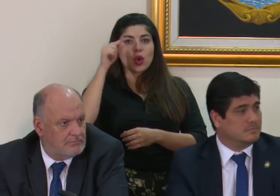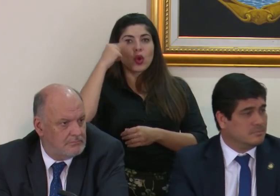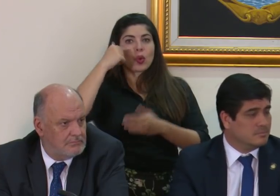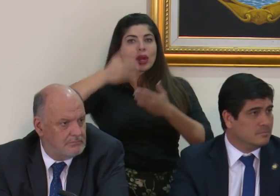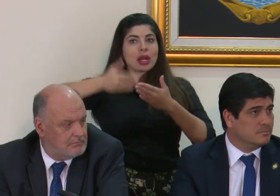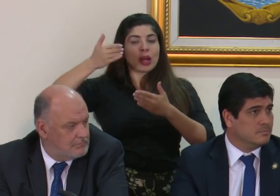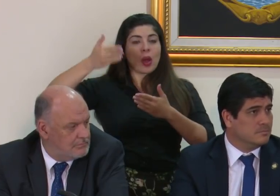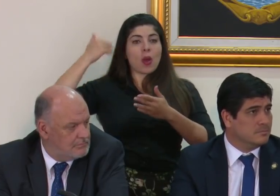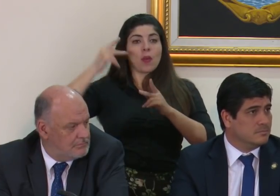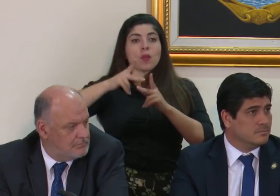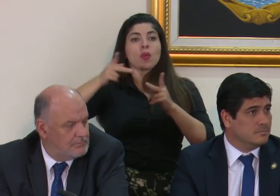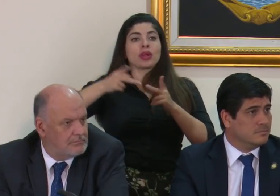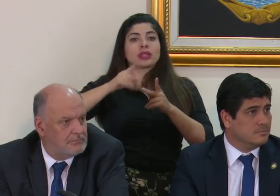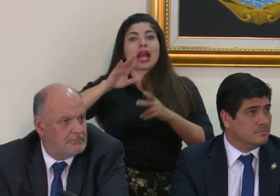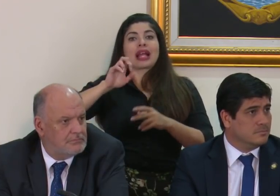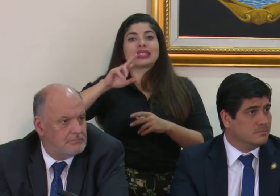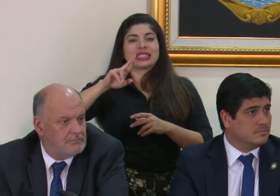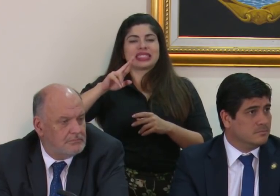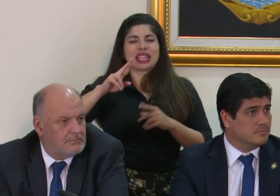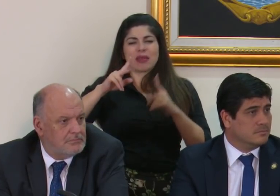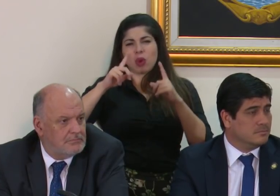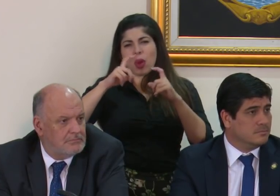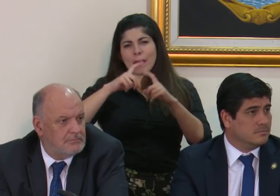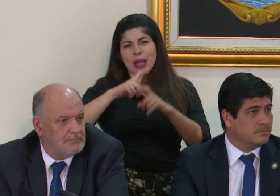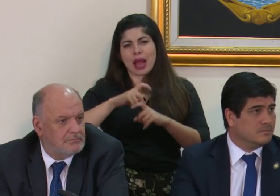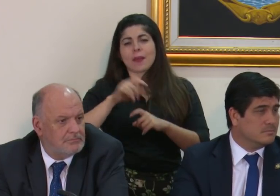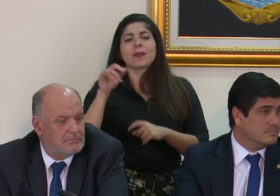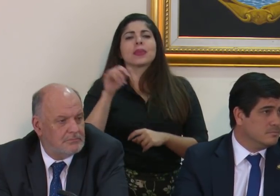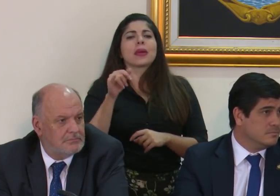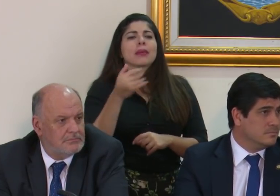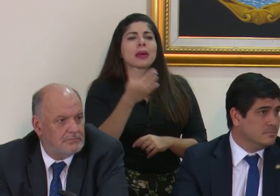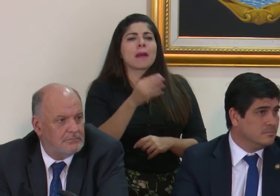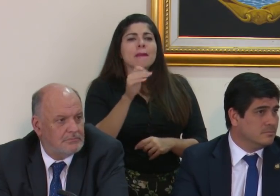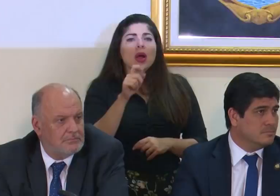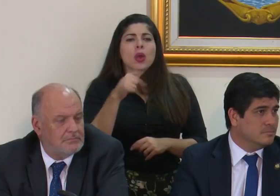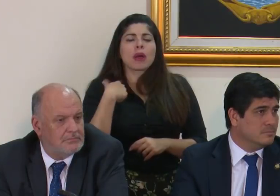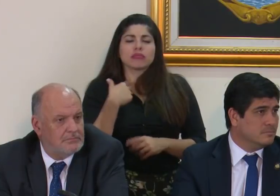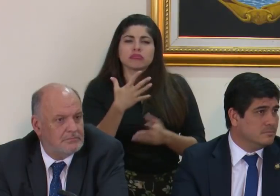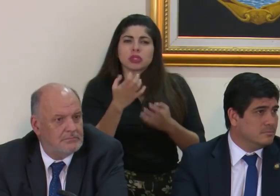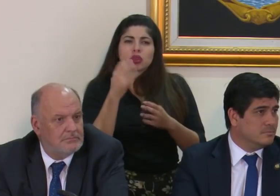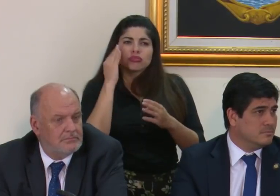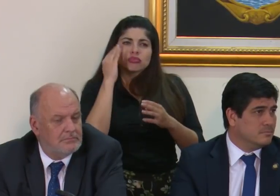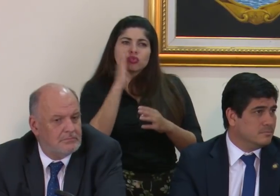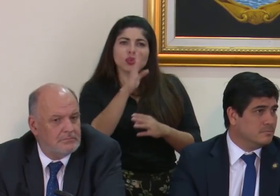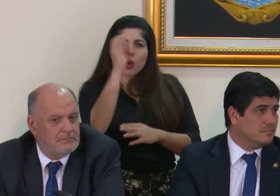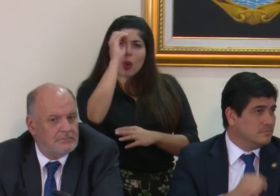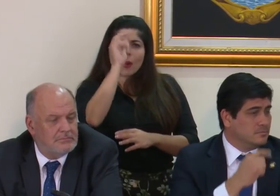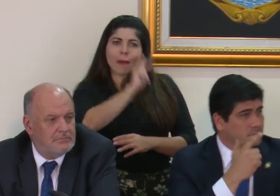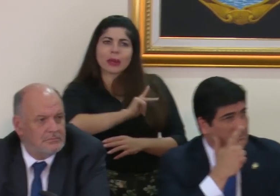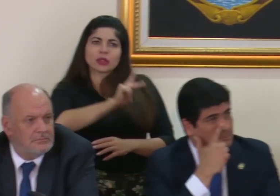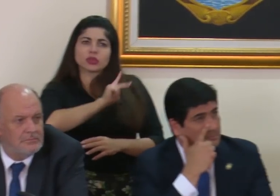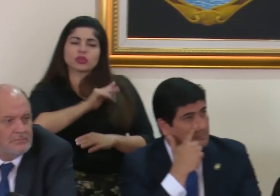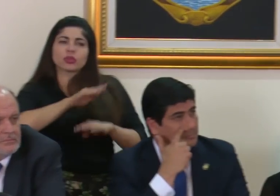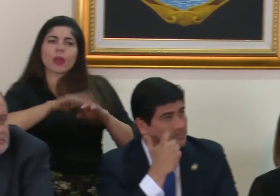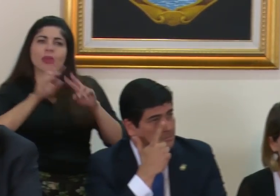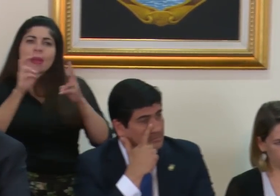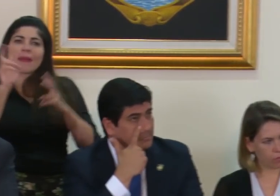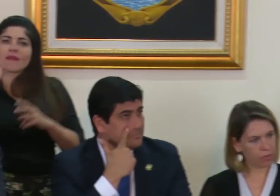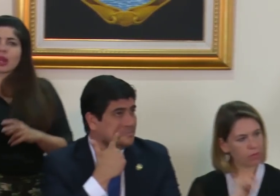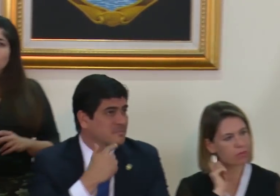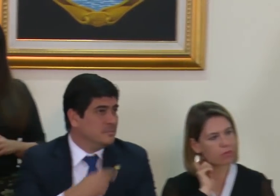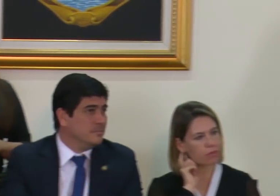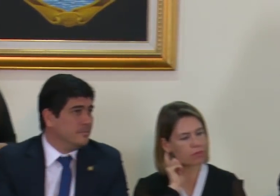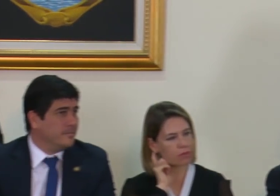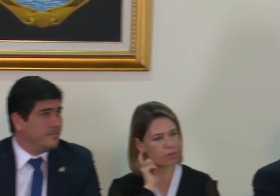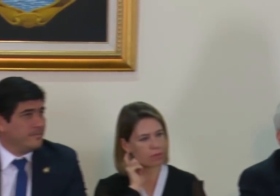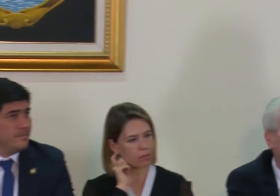el puesto de canciller ha sido bastante accidentado. Y también, don Manuel, me gustaría su opinión personal en relación con el tema de Venezuela. ¿La va a